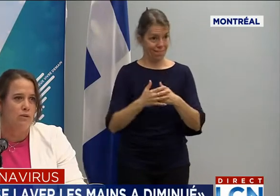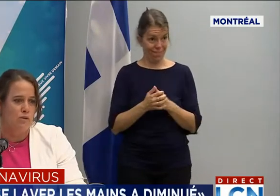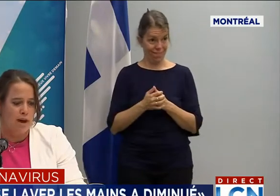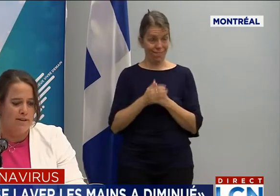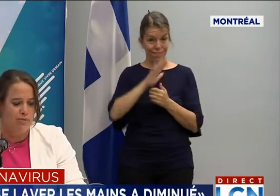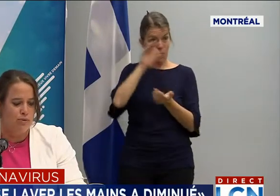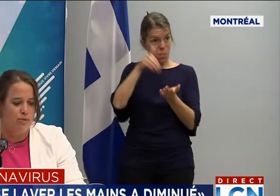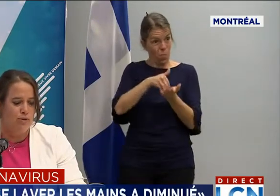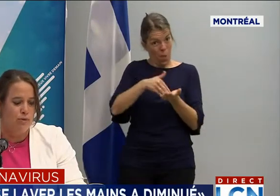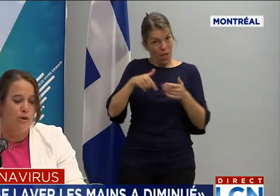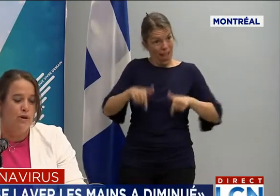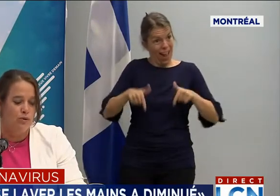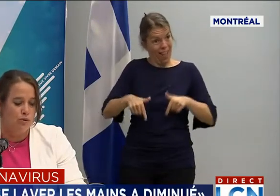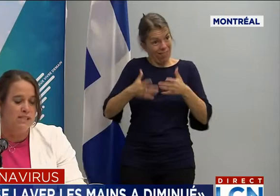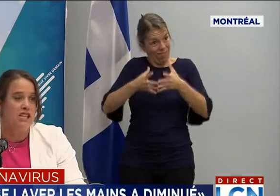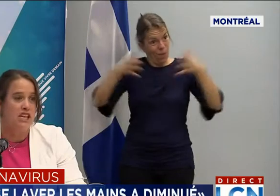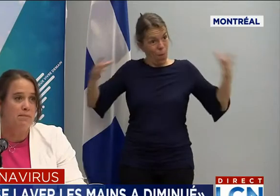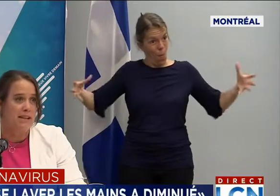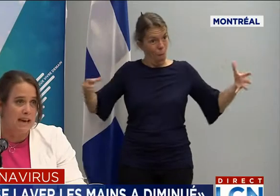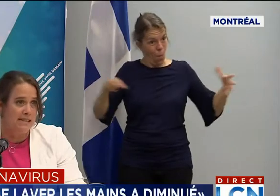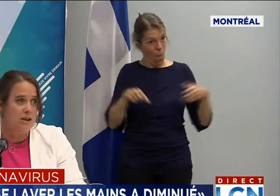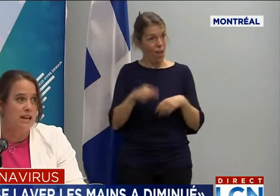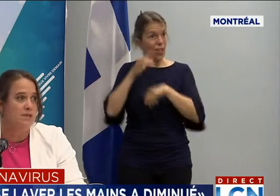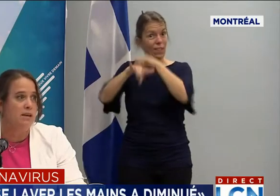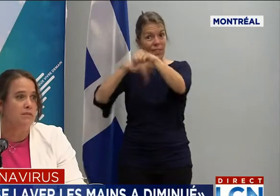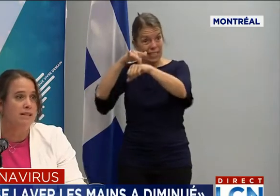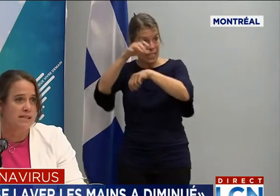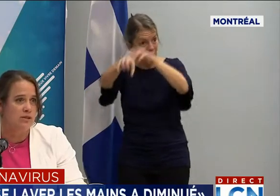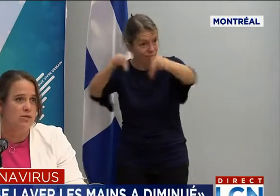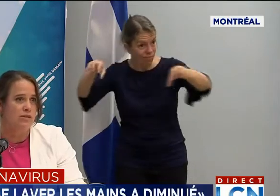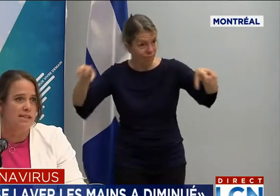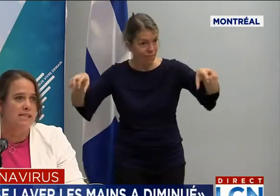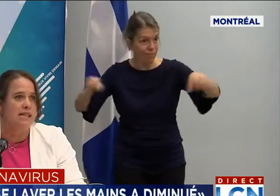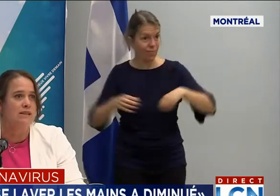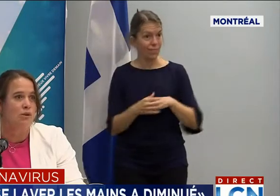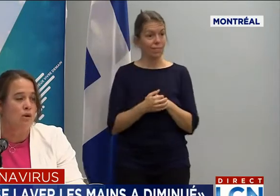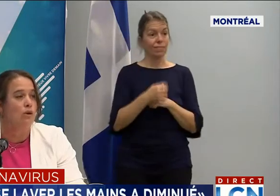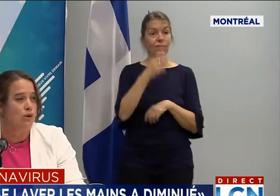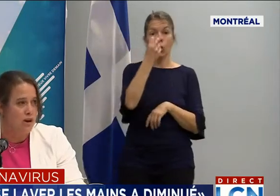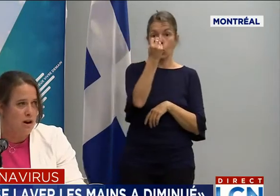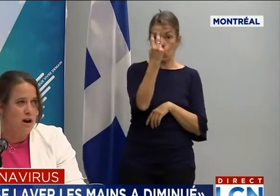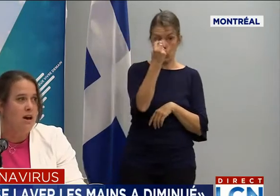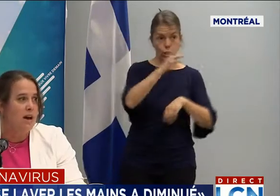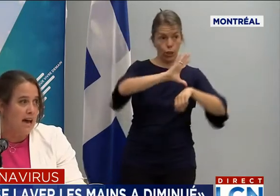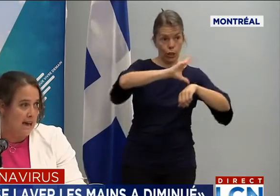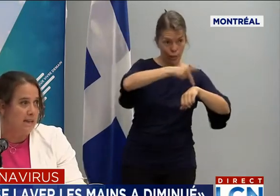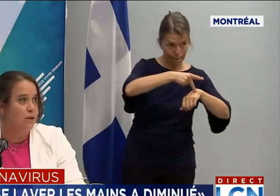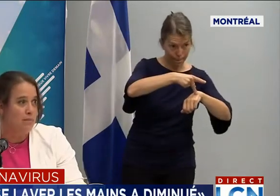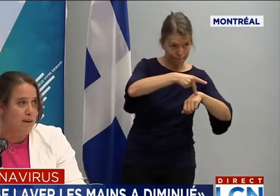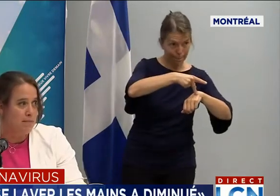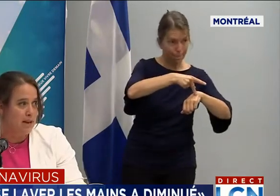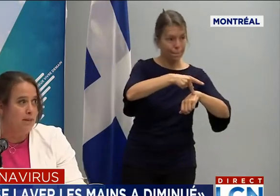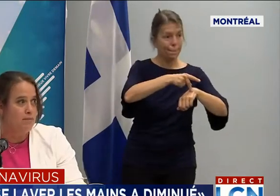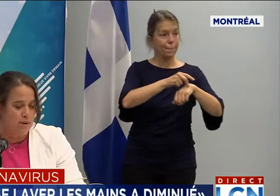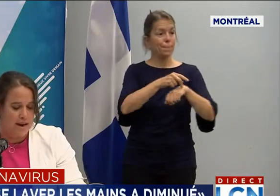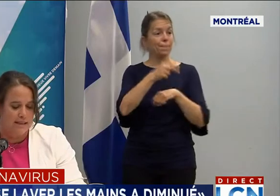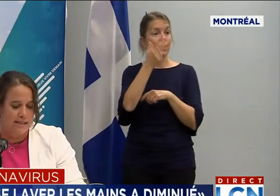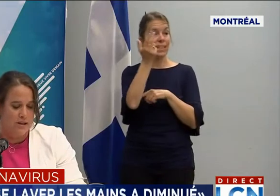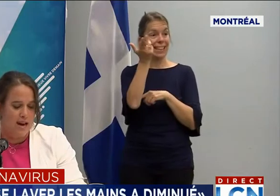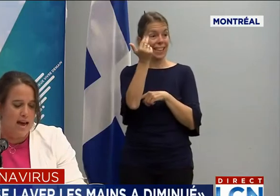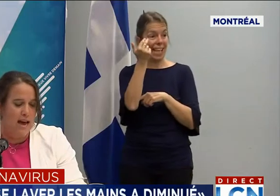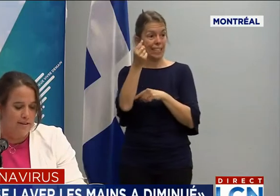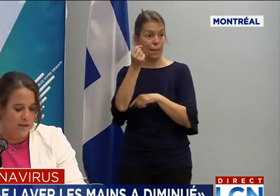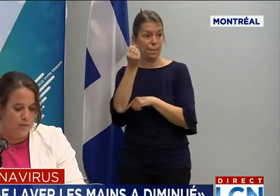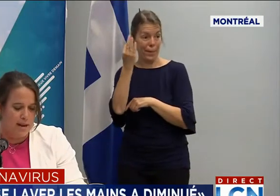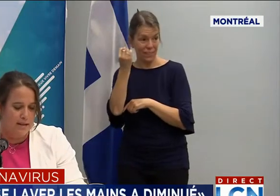ville avec plus de 12 cégeps, 13 collèges privés, 10 universités. Donc, on aura à être bien prêts pour la